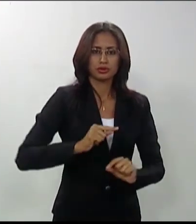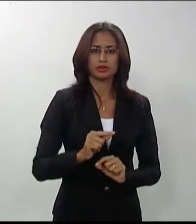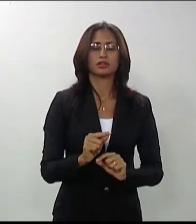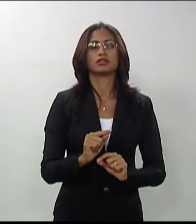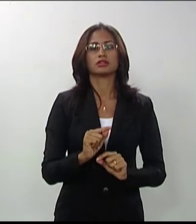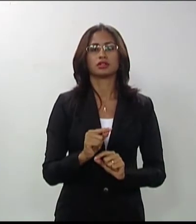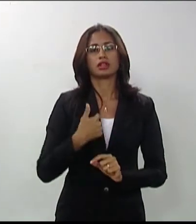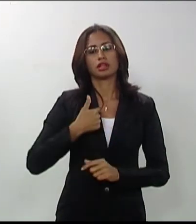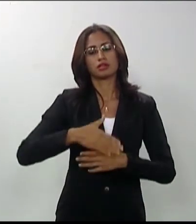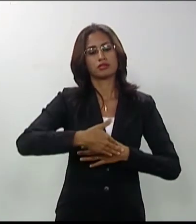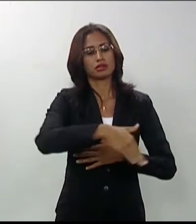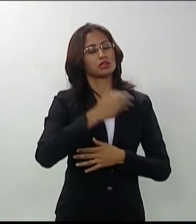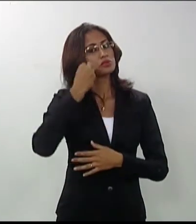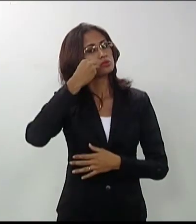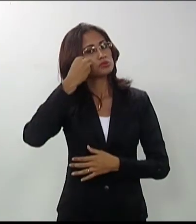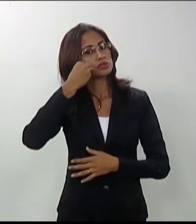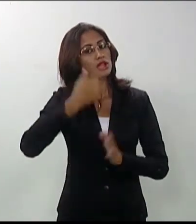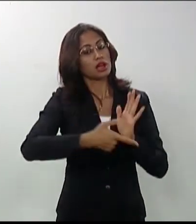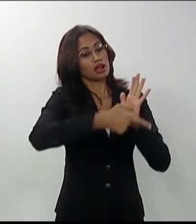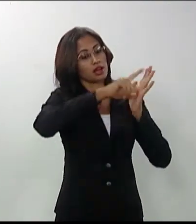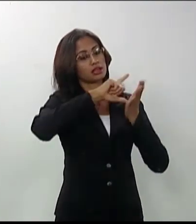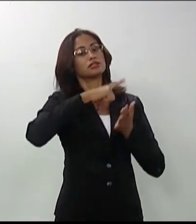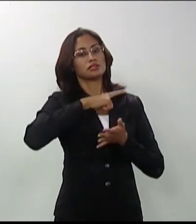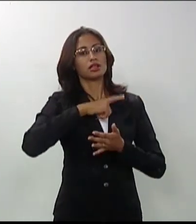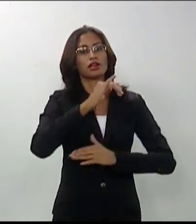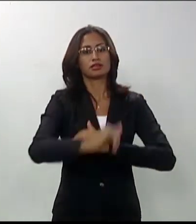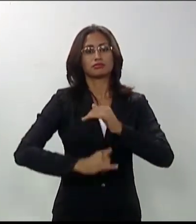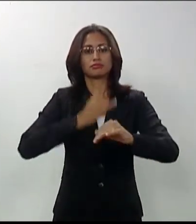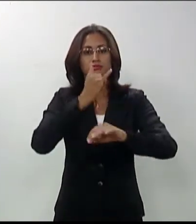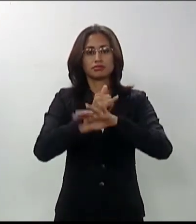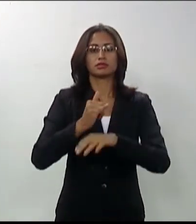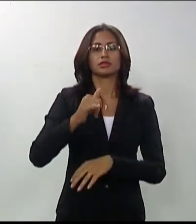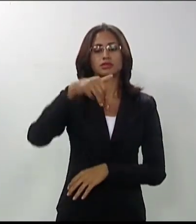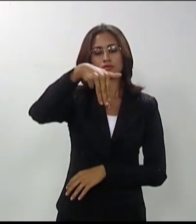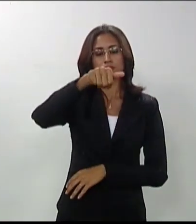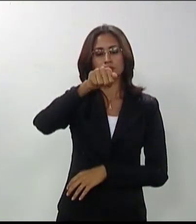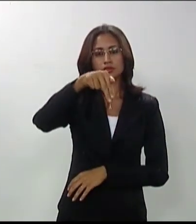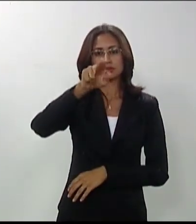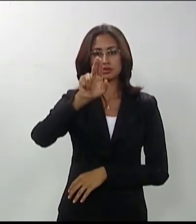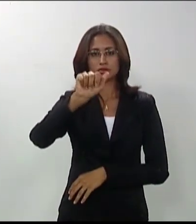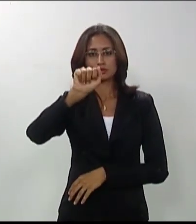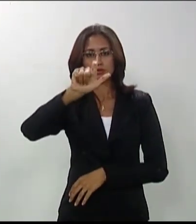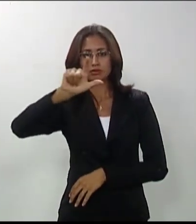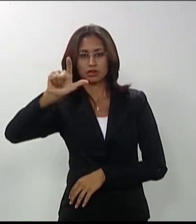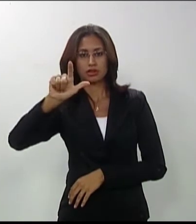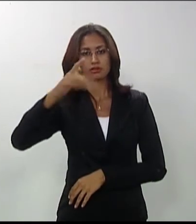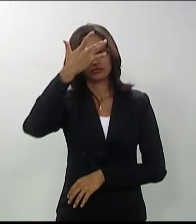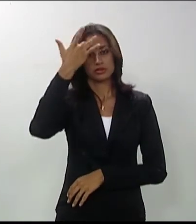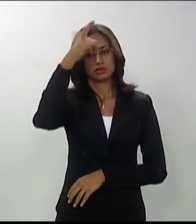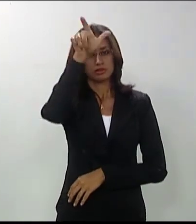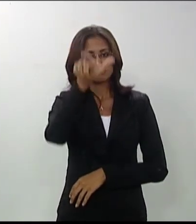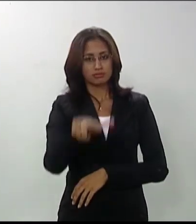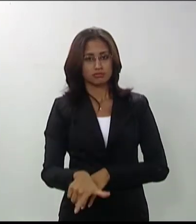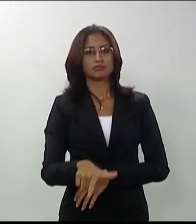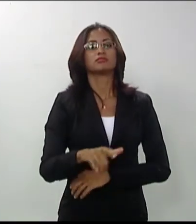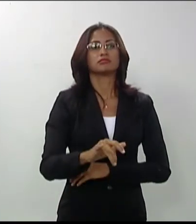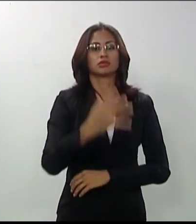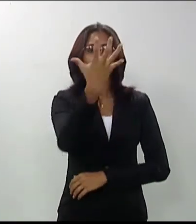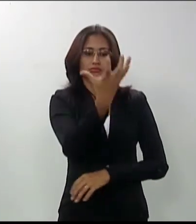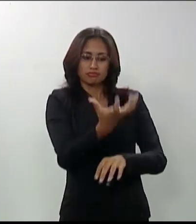Será aprovado o candidato que obtiver nota final igual ou superior a 5. 7.17. O resultado do TAEM